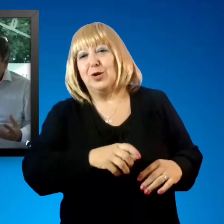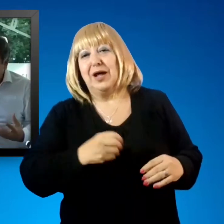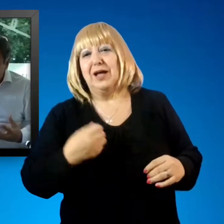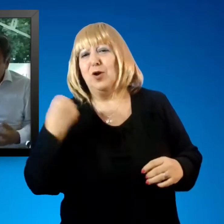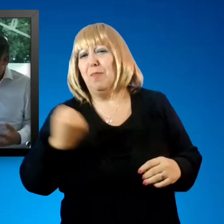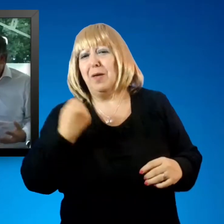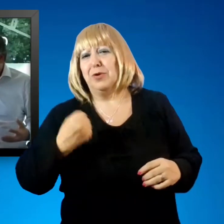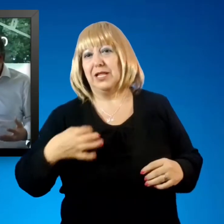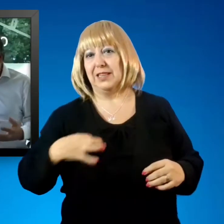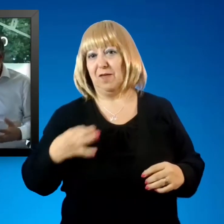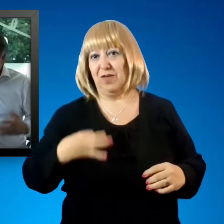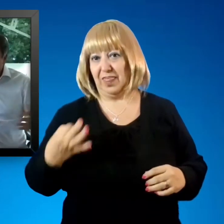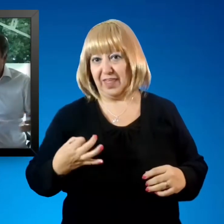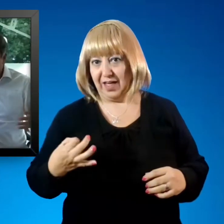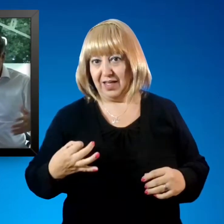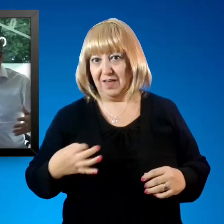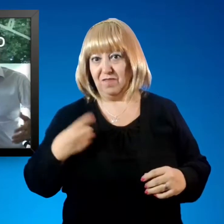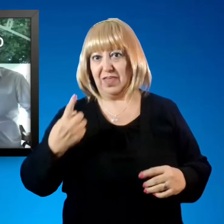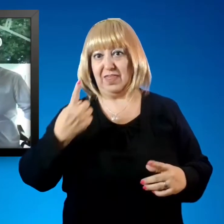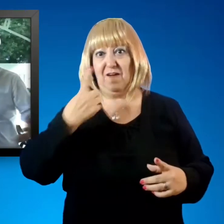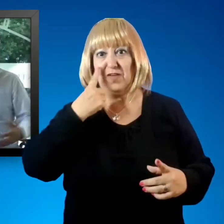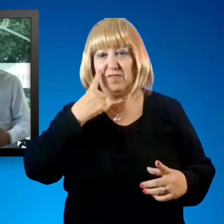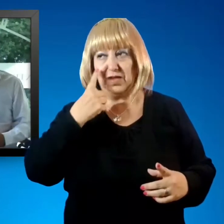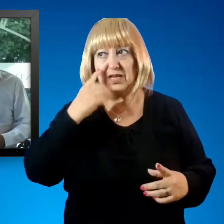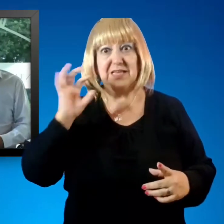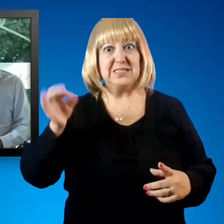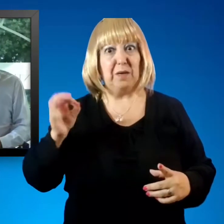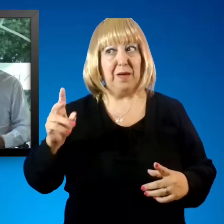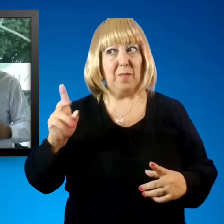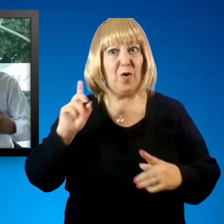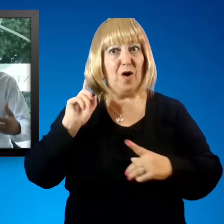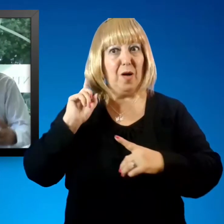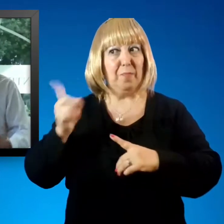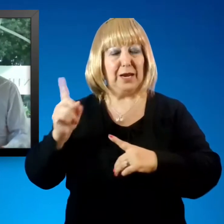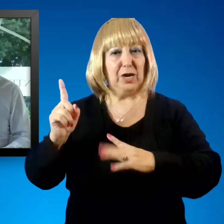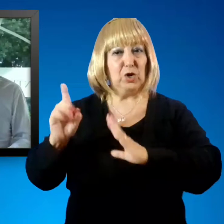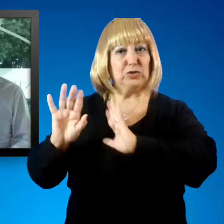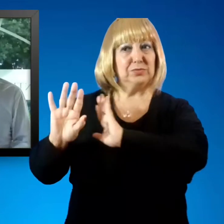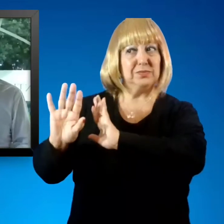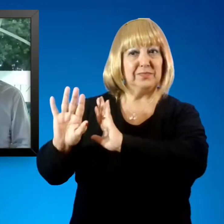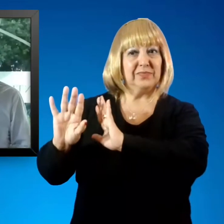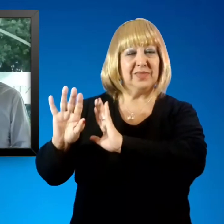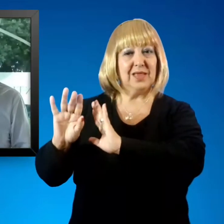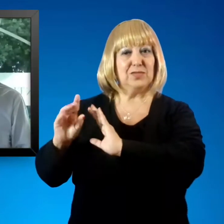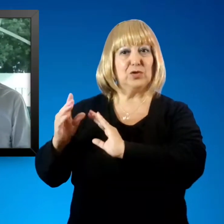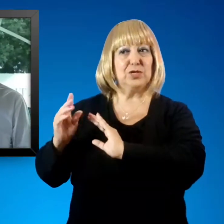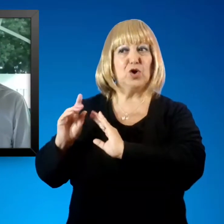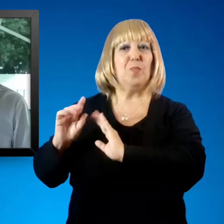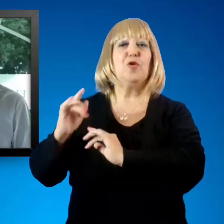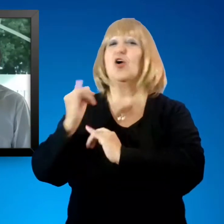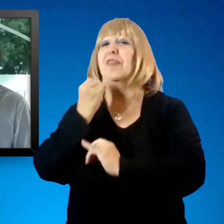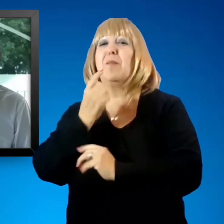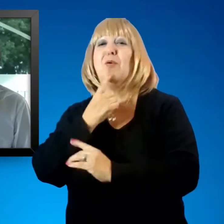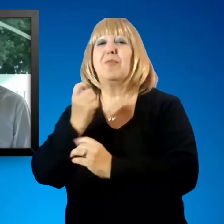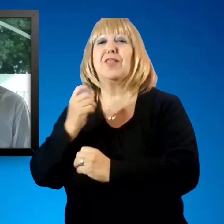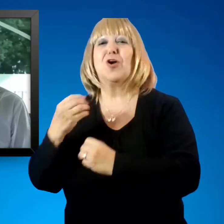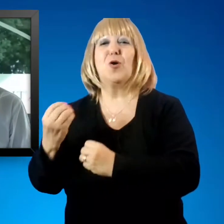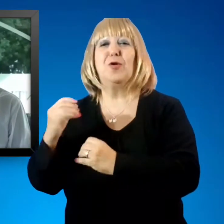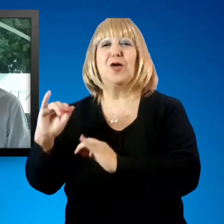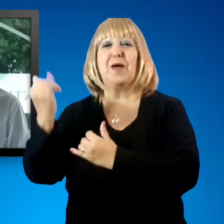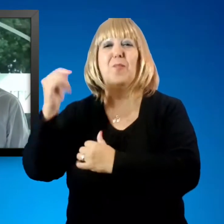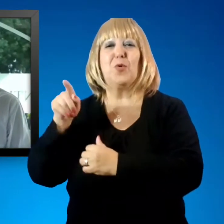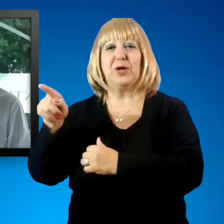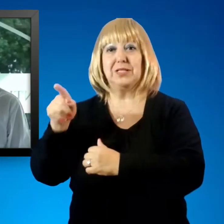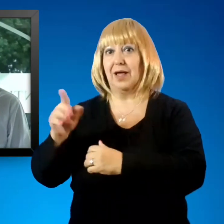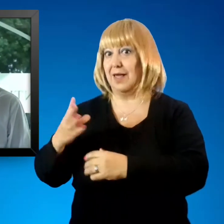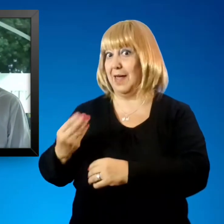primaria, sobrevivir y para eso tenemos que detectar el peligro y tenemos un buen sistema de detección de peligro que es el sistema del miedo, pero